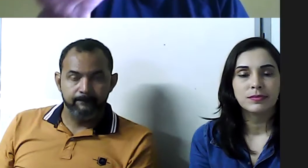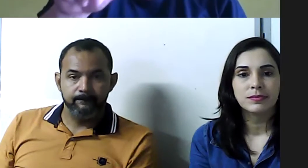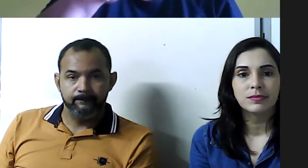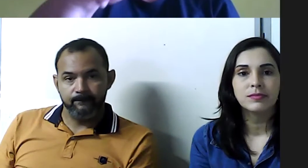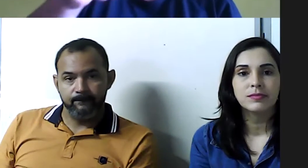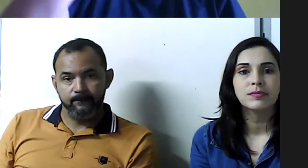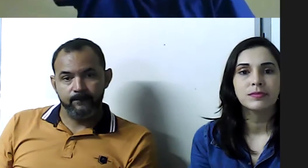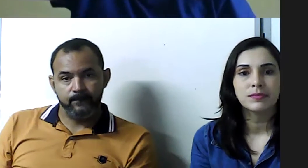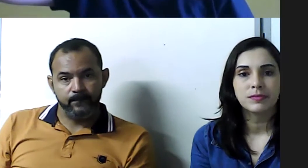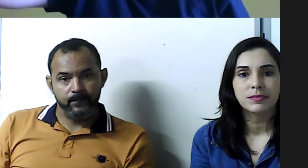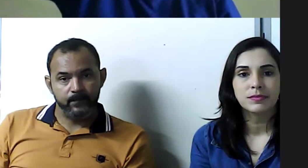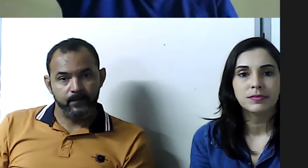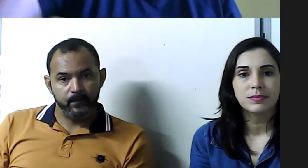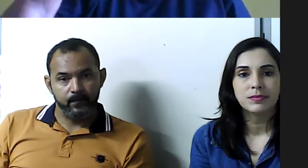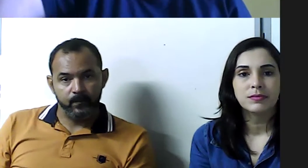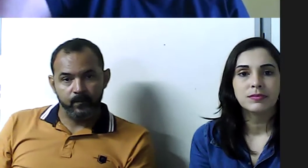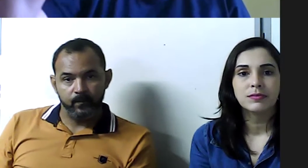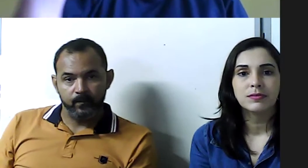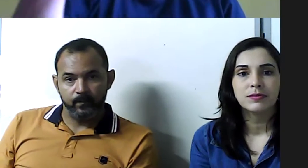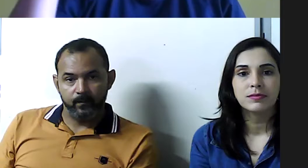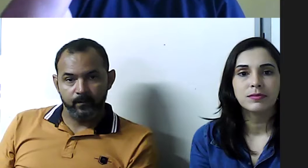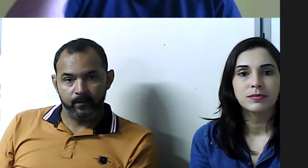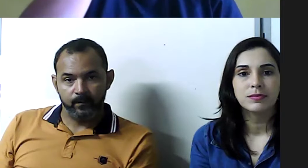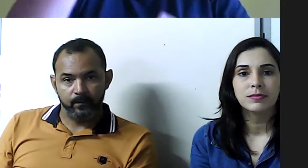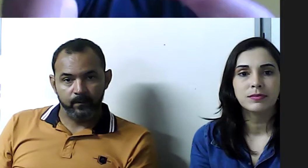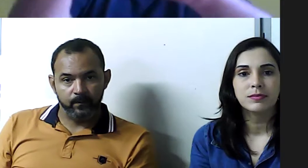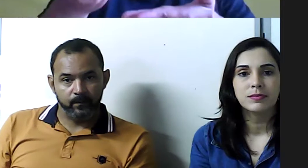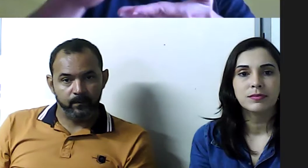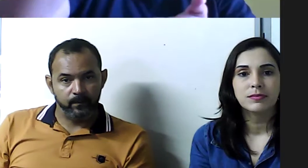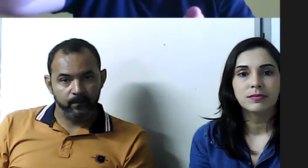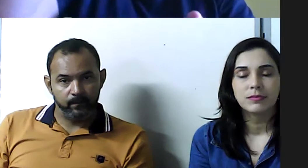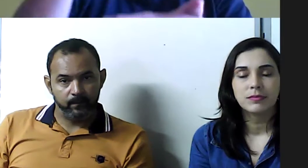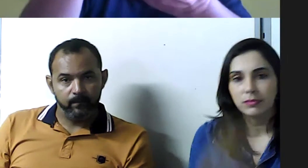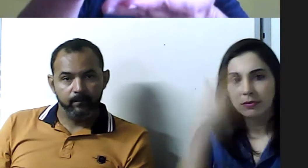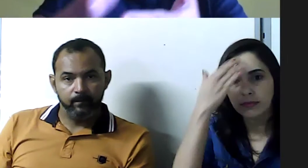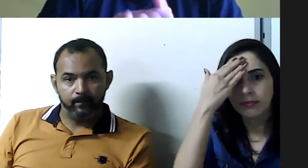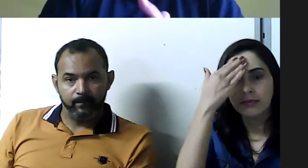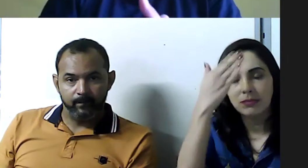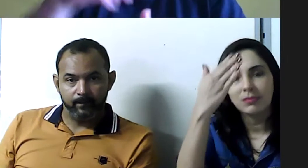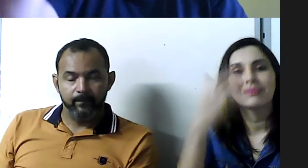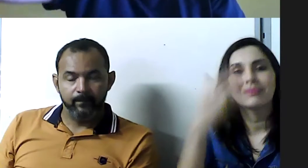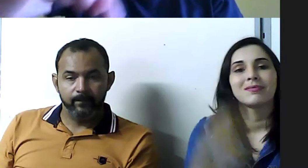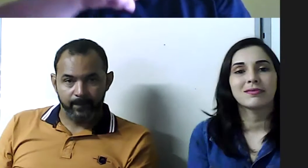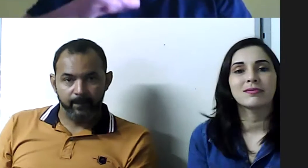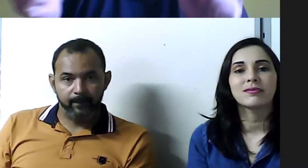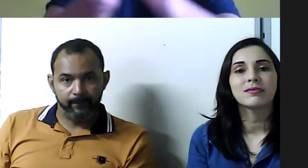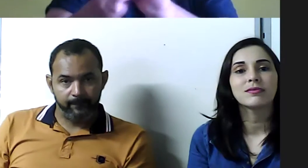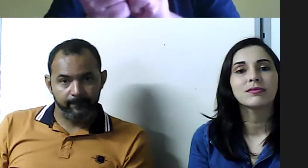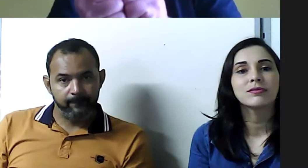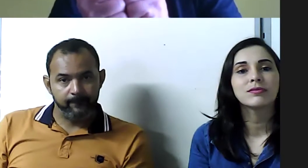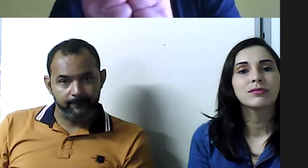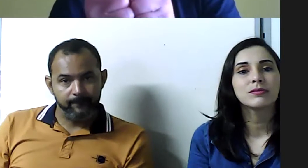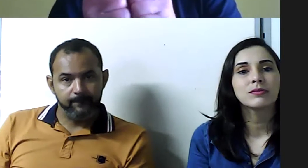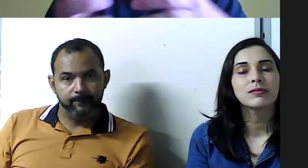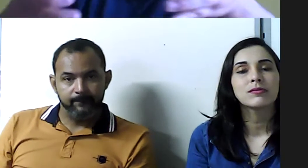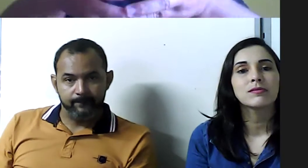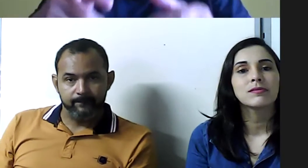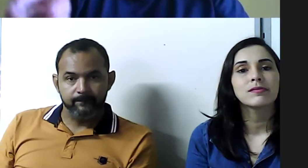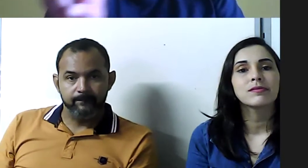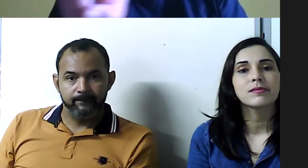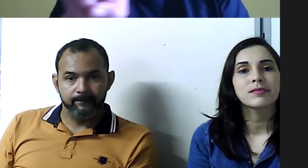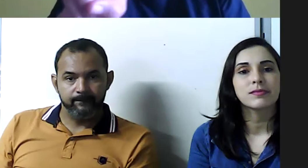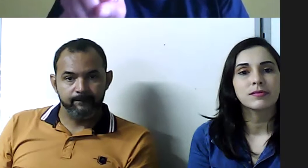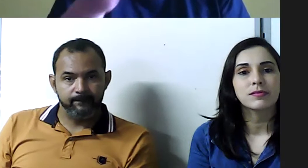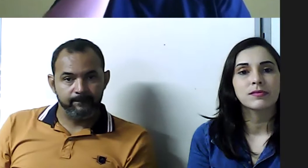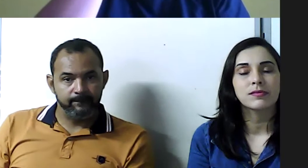Eloane Marques, Eloane seja bem-vindo, muito obrigado por você estar aqui conosco, todos os dois são